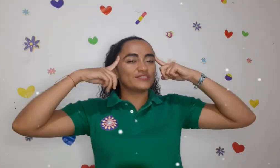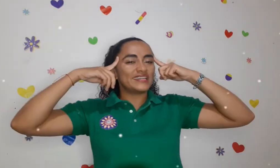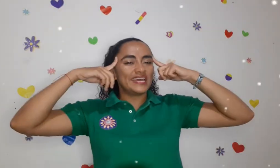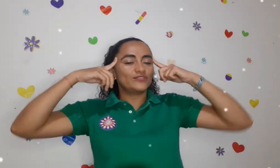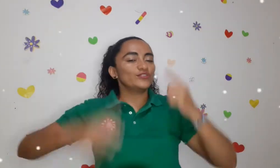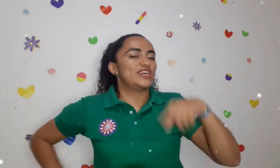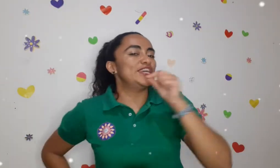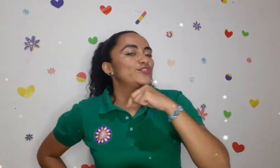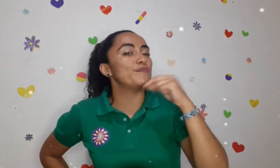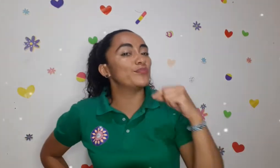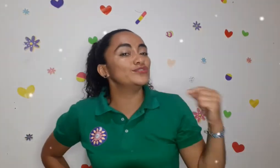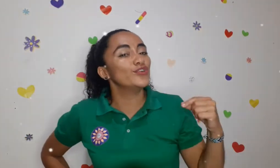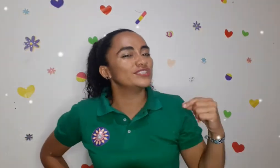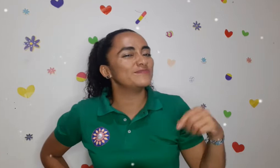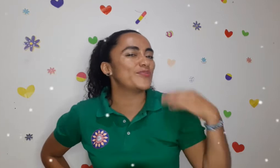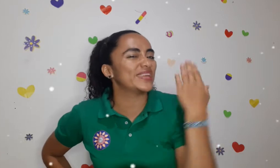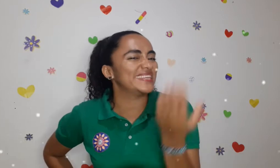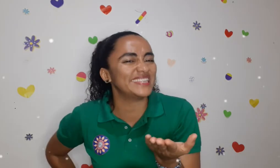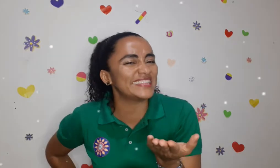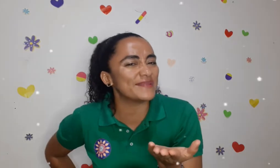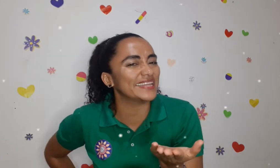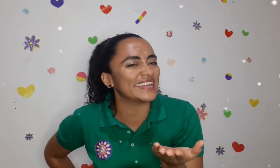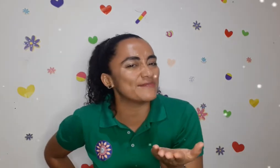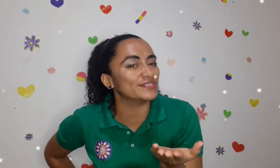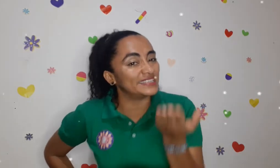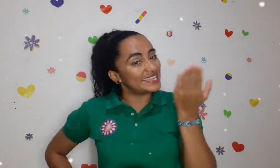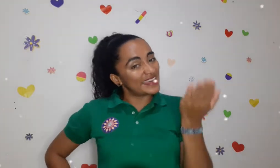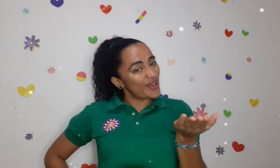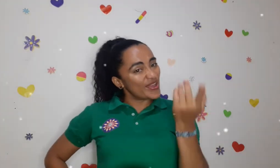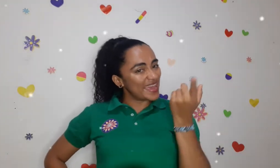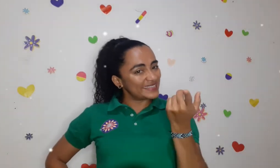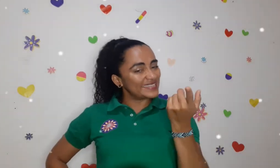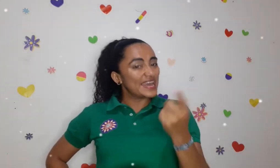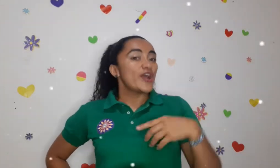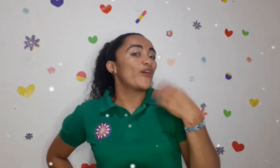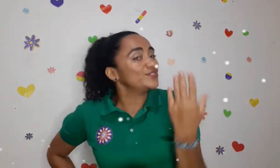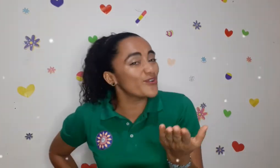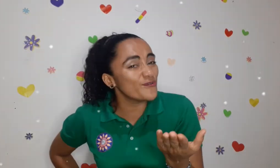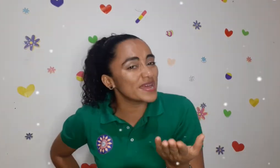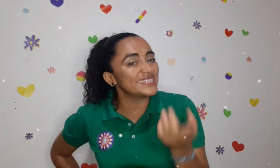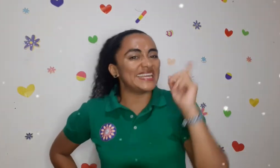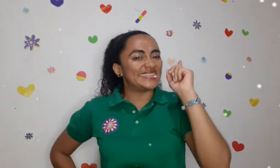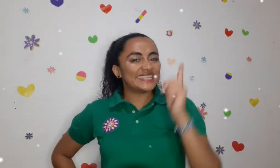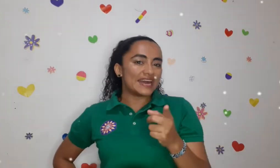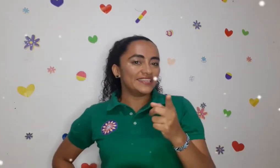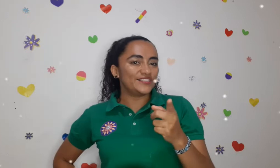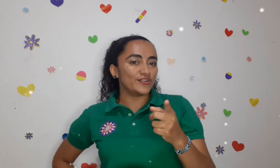atentos y tomemos nota, porque este tema que traemos el día de hoy es costumbres y tradiciones,